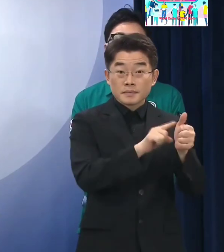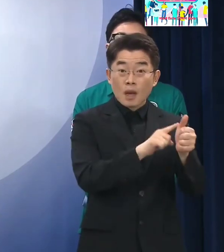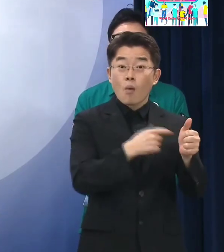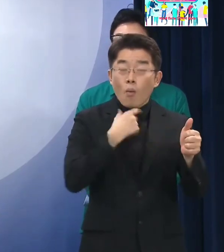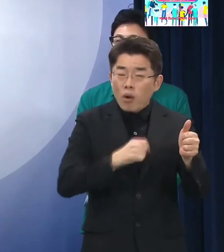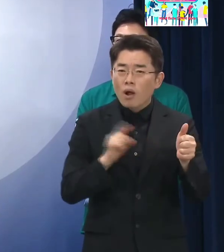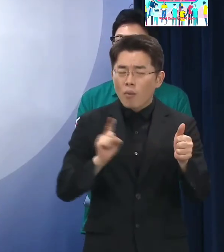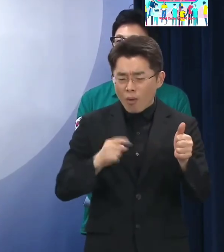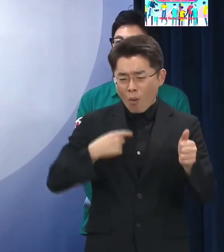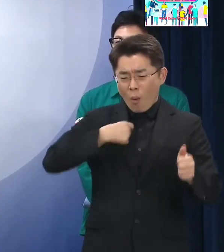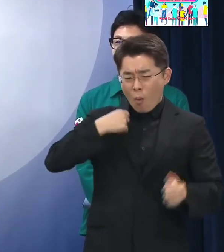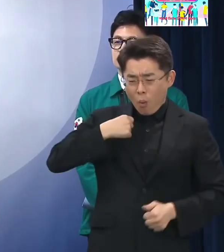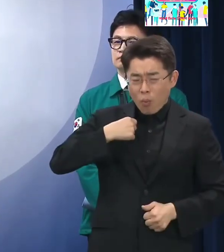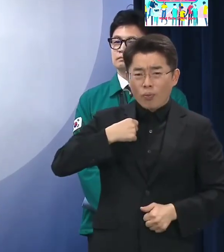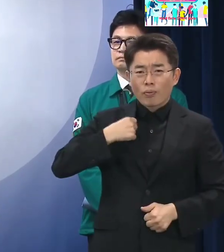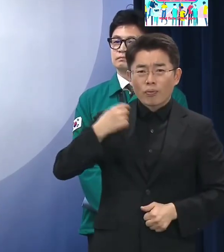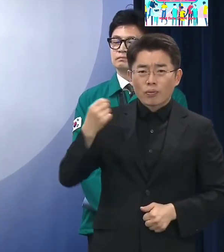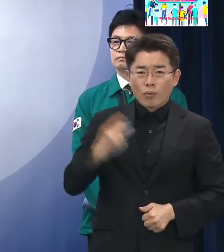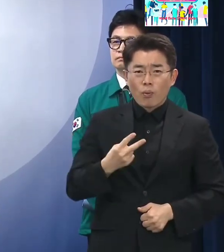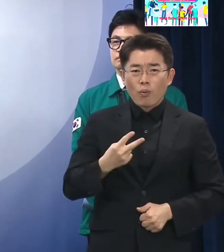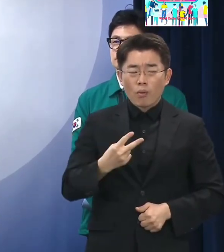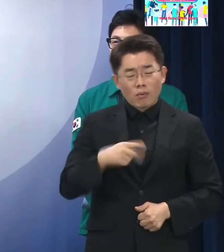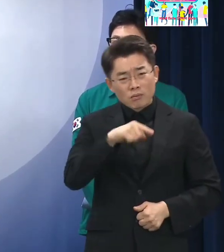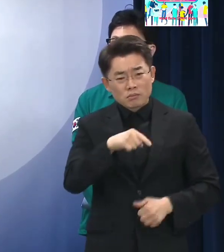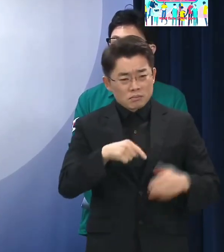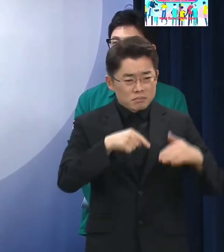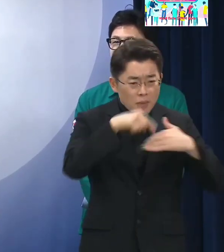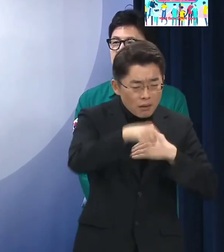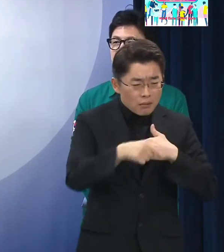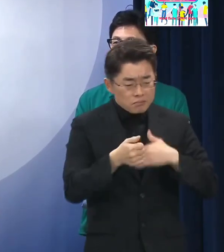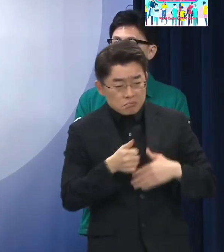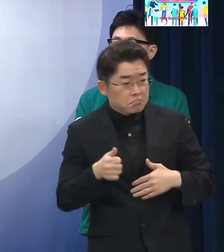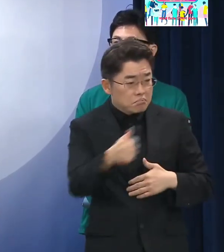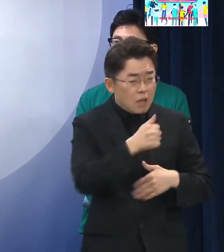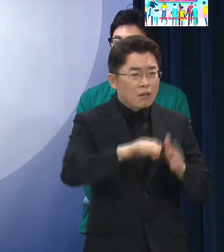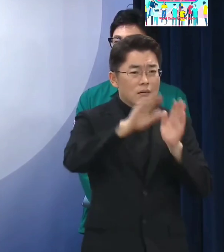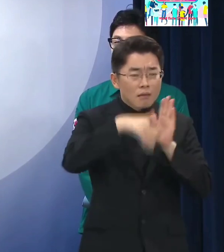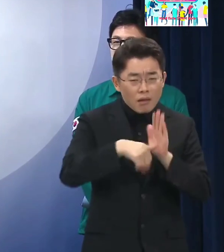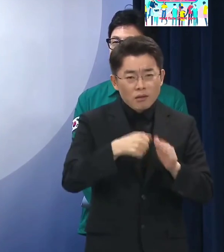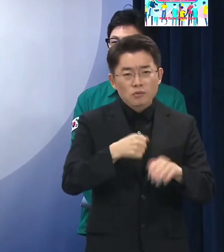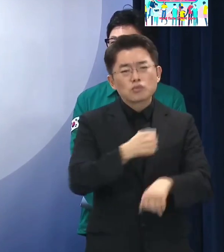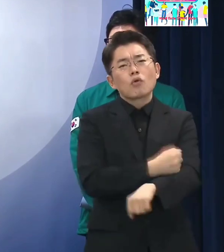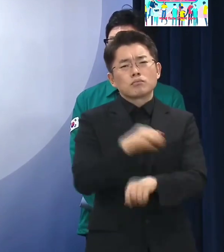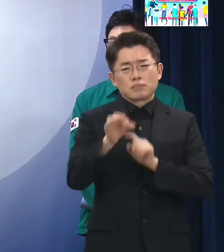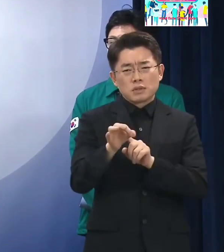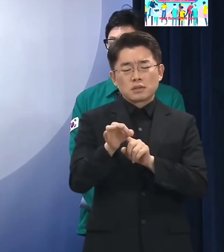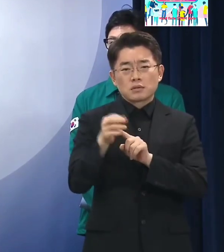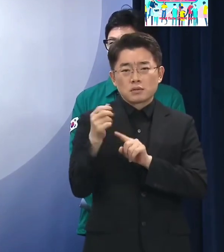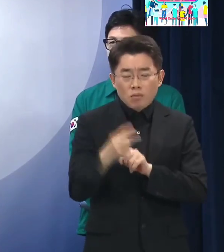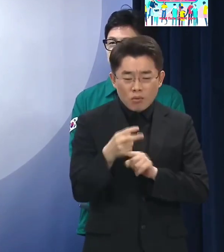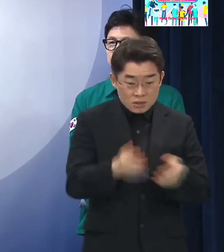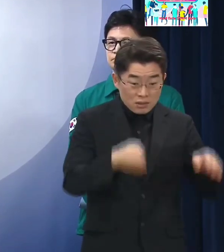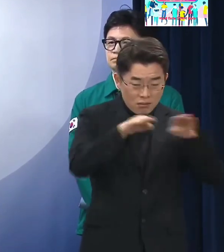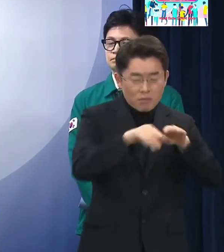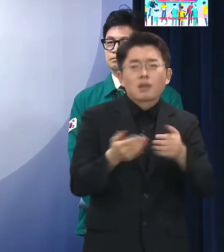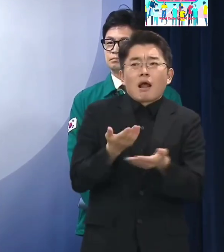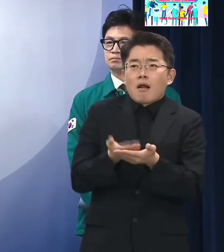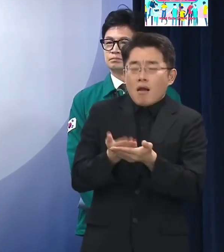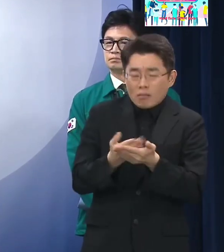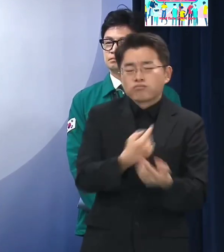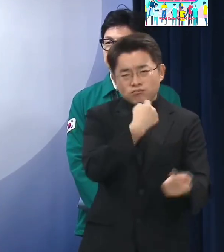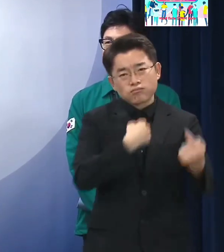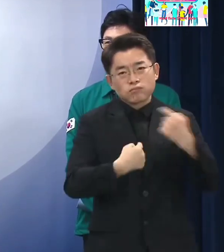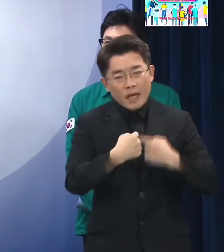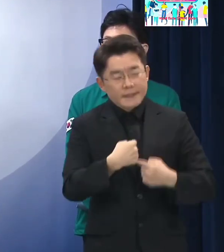복장 또는 활동을 하는 데 있어서의 최소한의 활동비 그리고 근무를 하기 위한 어떤 시설 정도를 요구하기 때문에